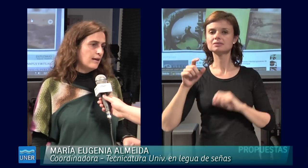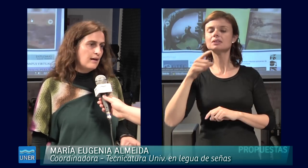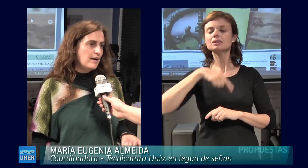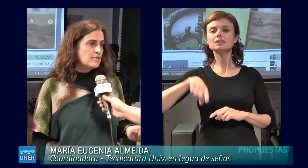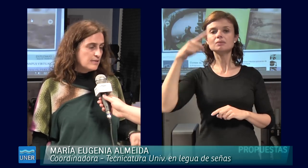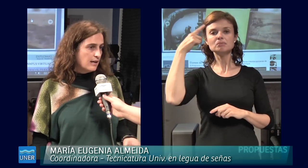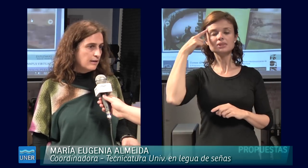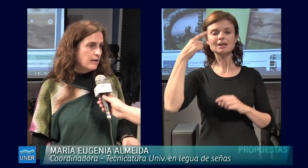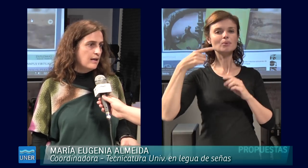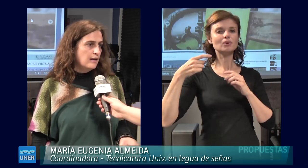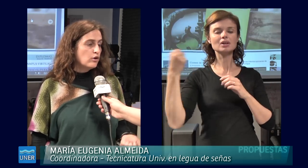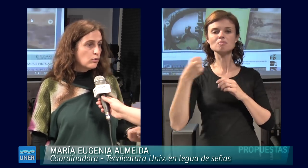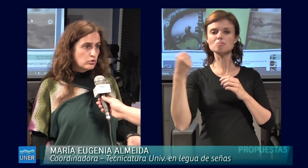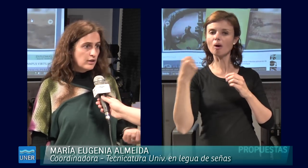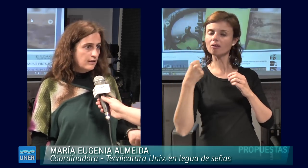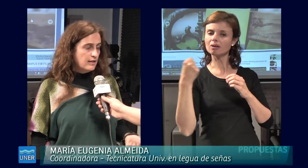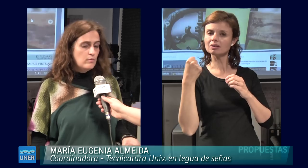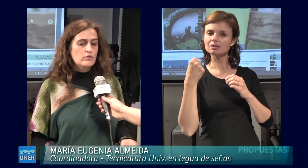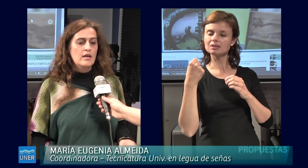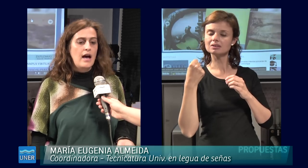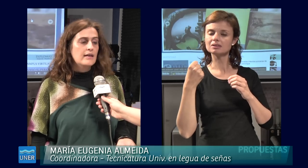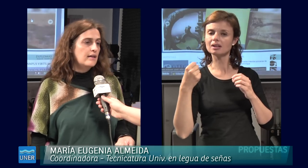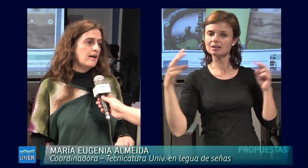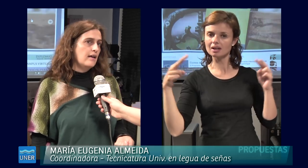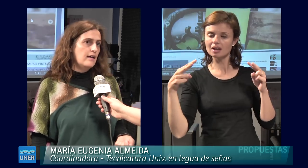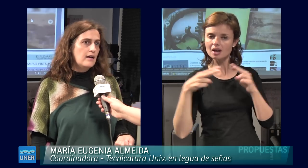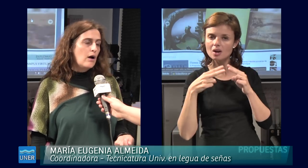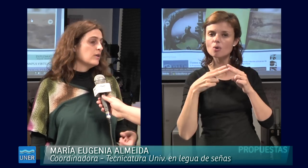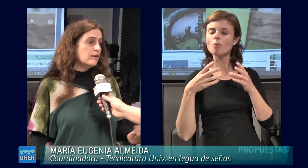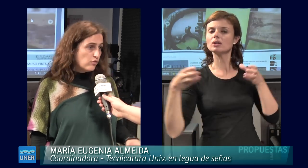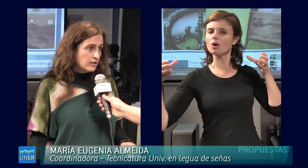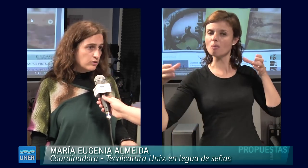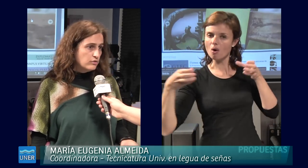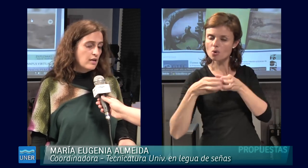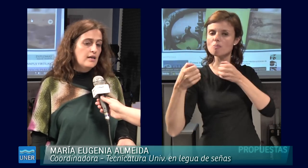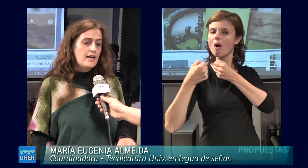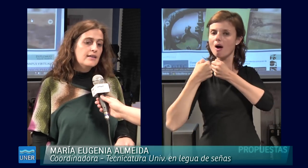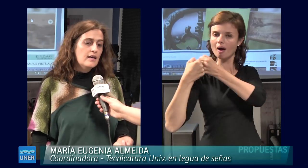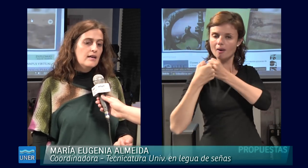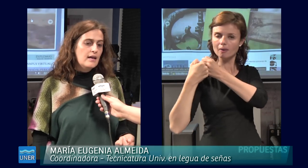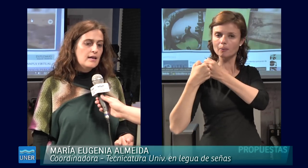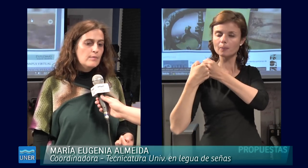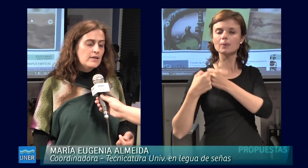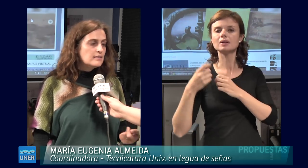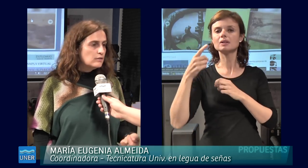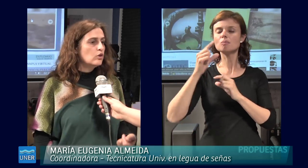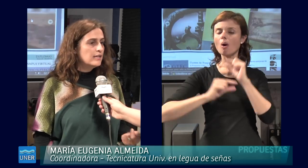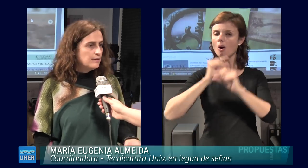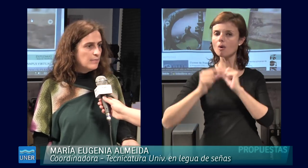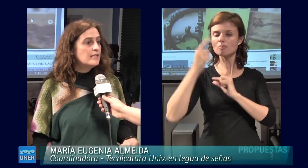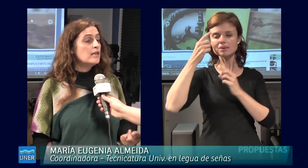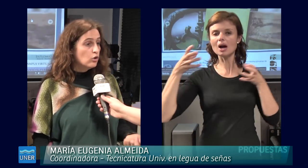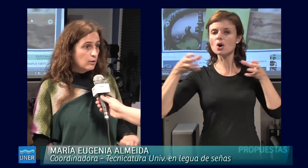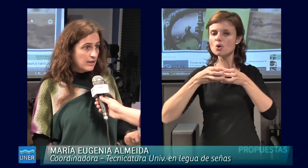hay que maximizar los recursos que tenemos, hay que aunar esfuerzos y hay que ir pensando